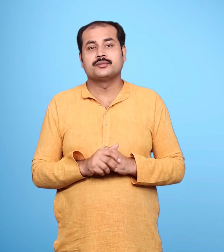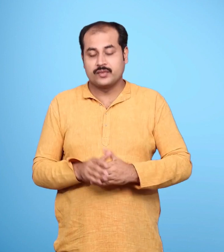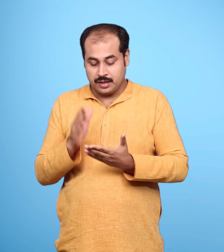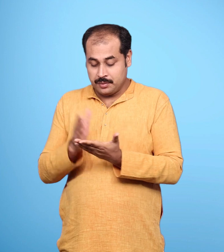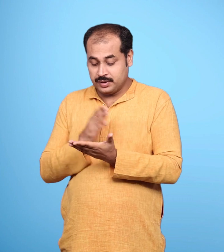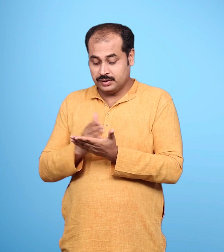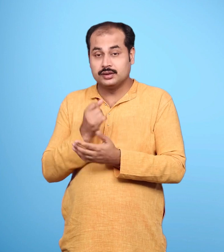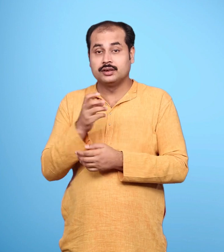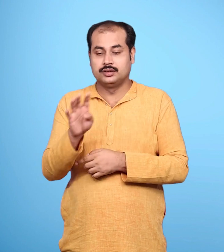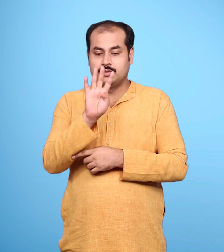प्रिष्ट बयालीज